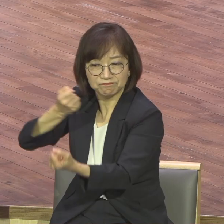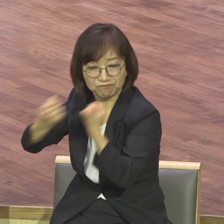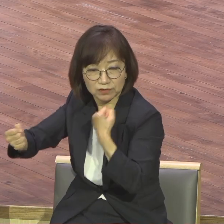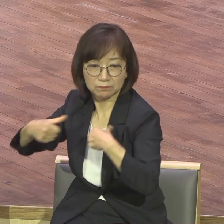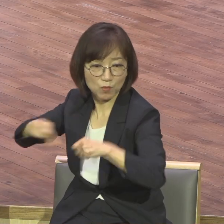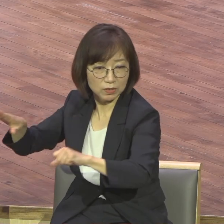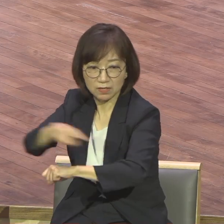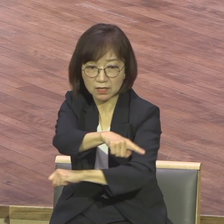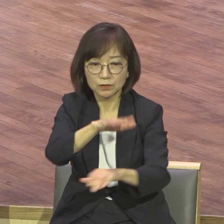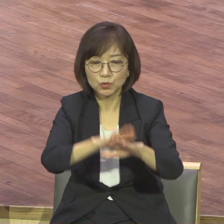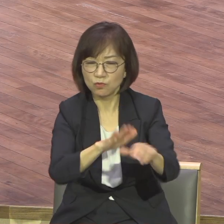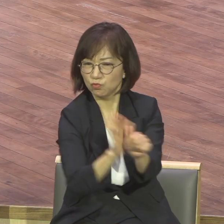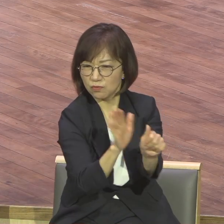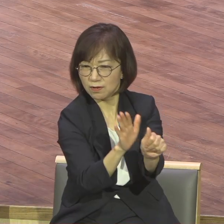밀어준겁니다 감독도 그랬어요